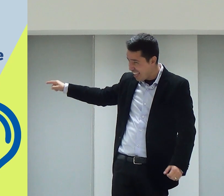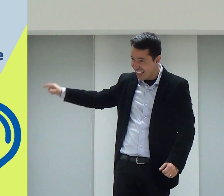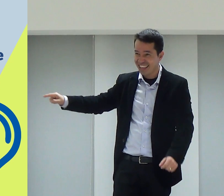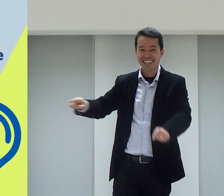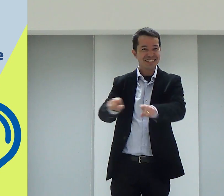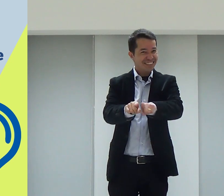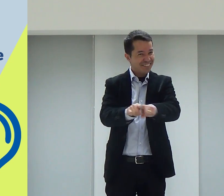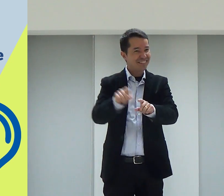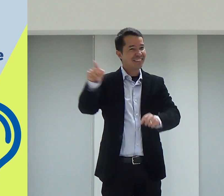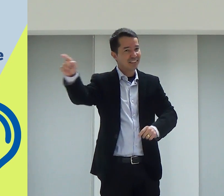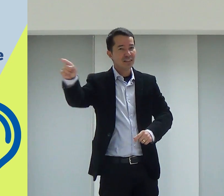Então.